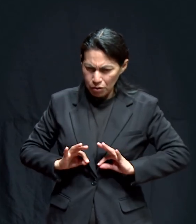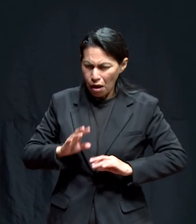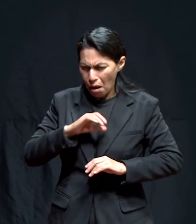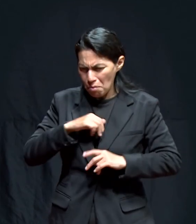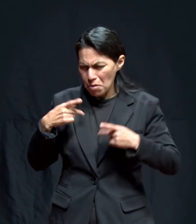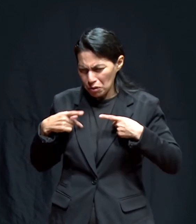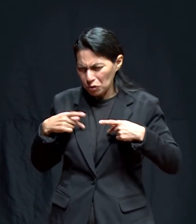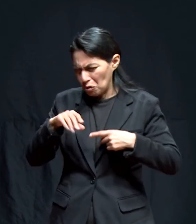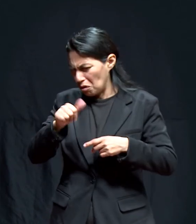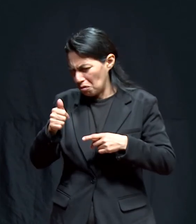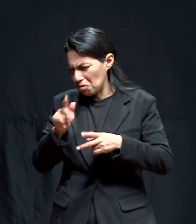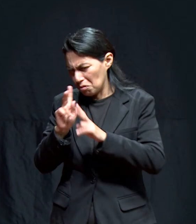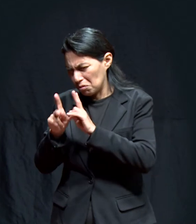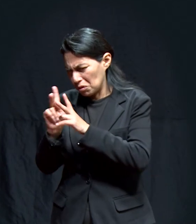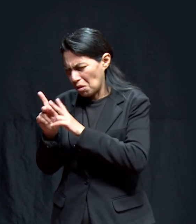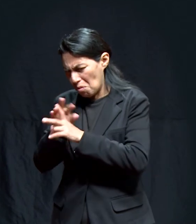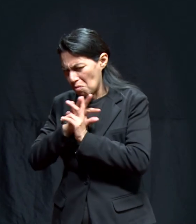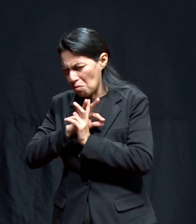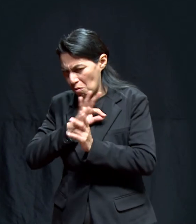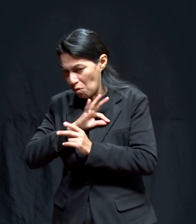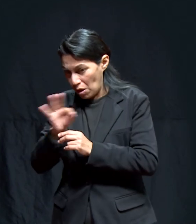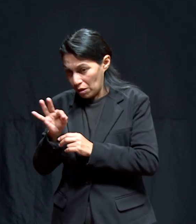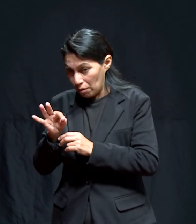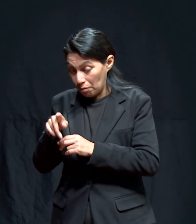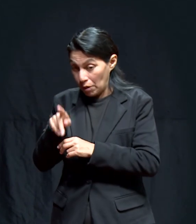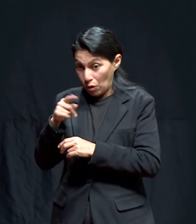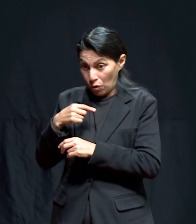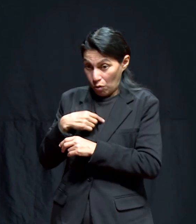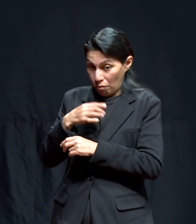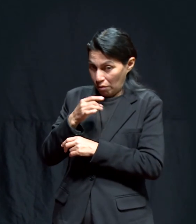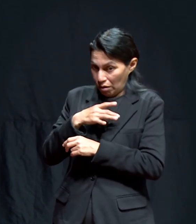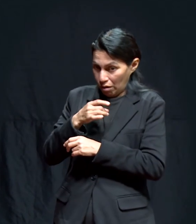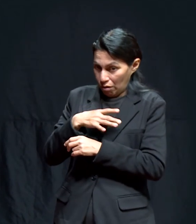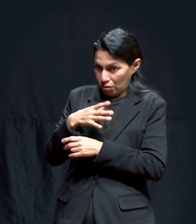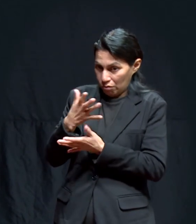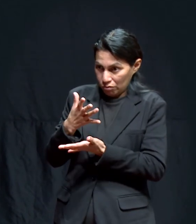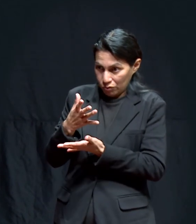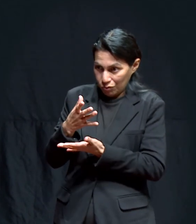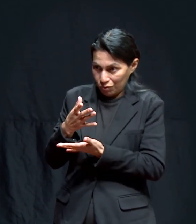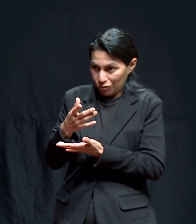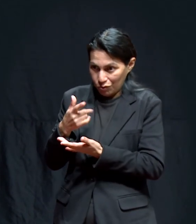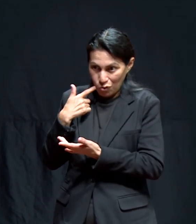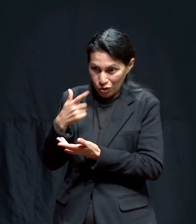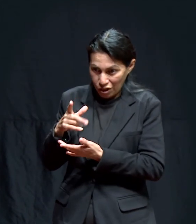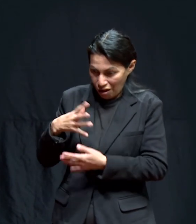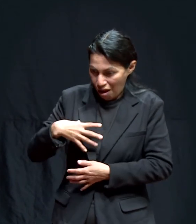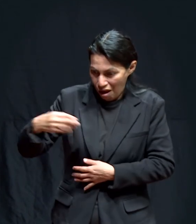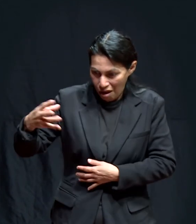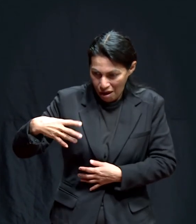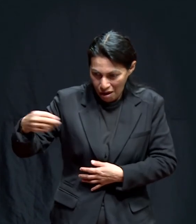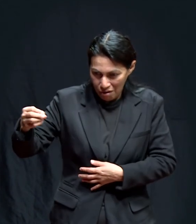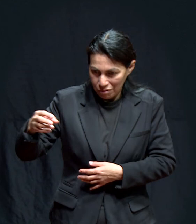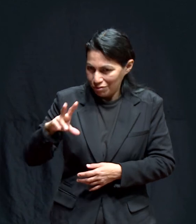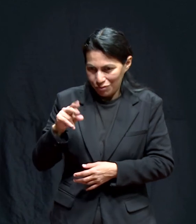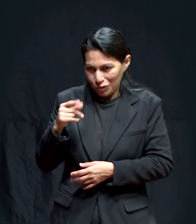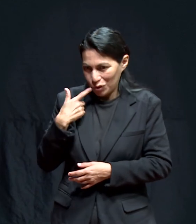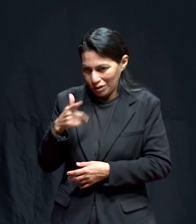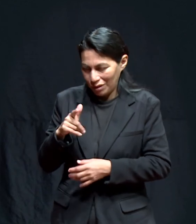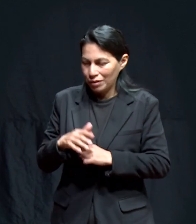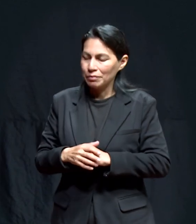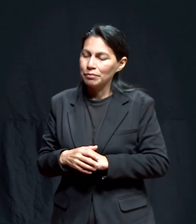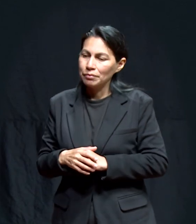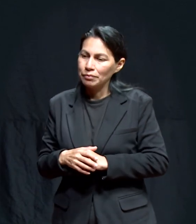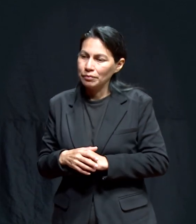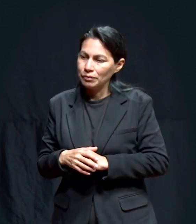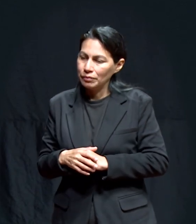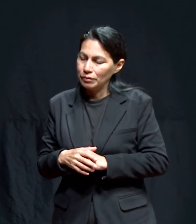ya pueden interactuar con otra persona pero yo tenía miedo todavía de infectar no por mí infectar a